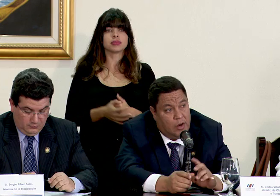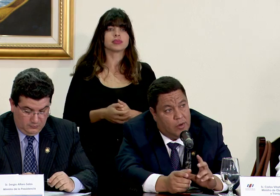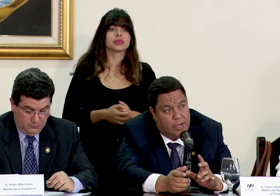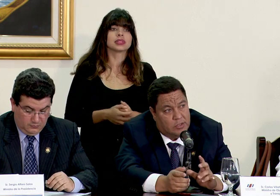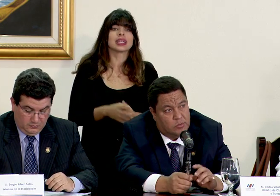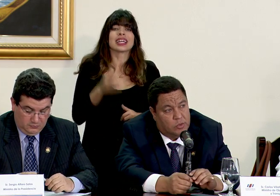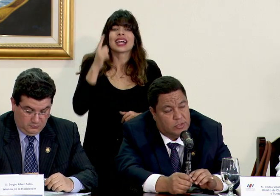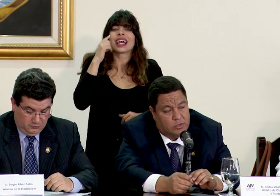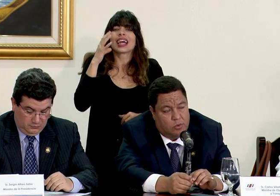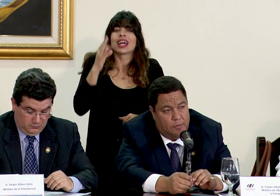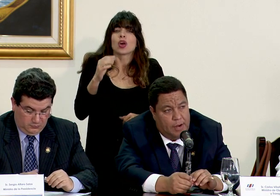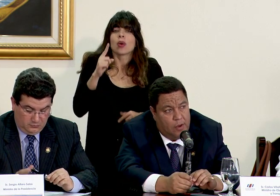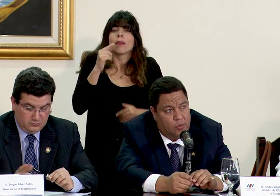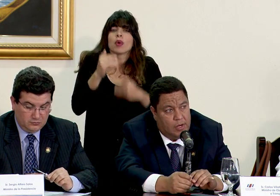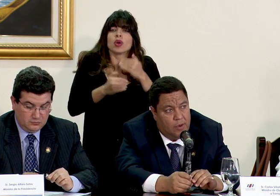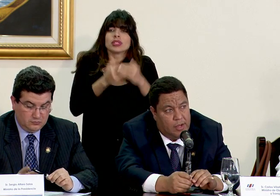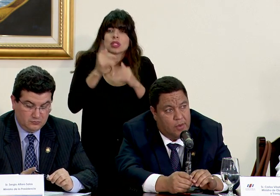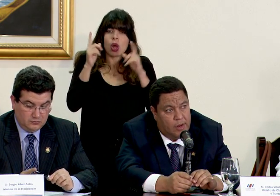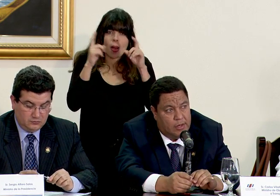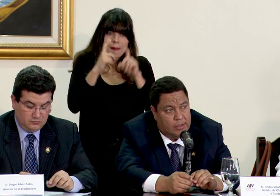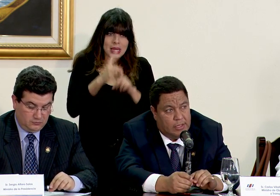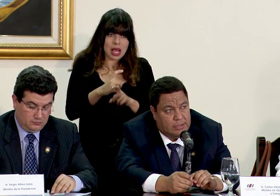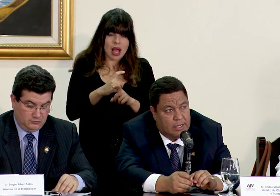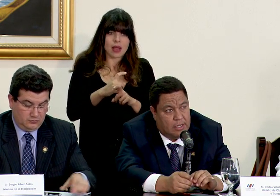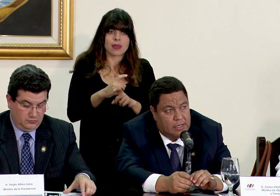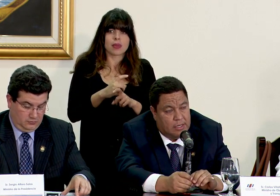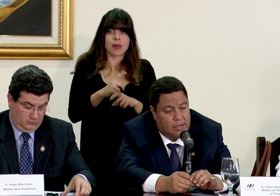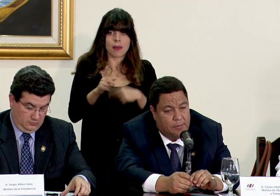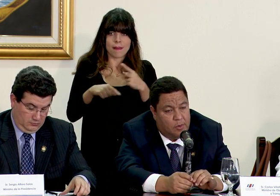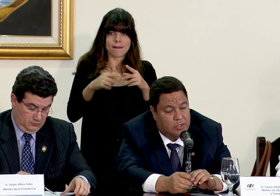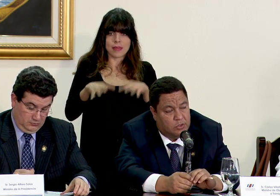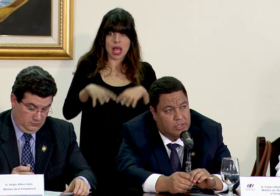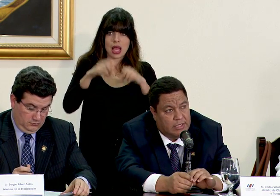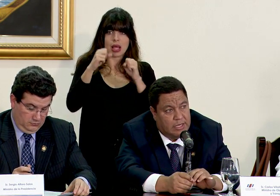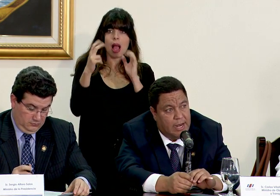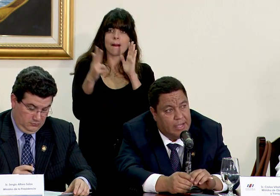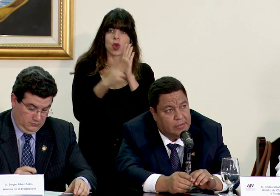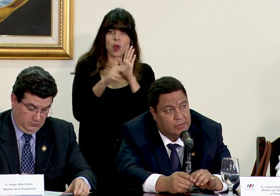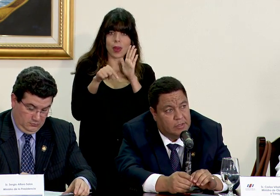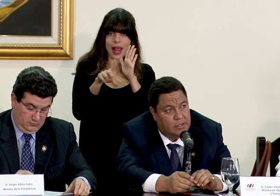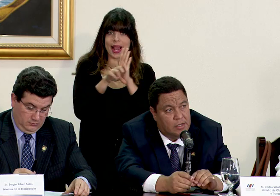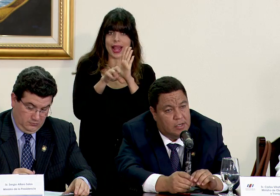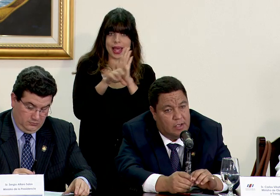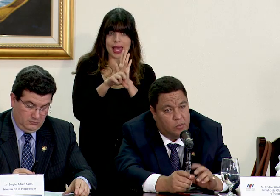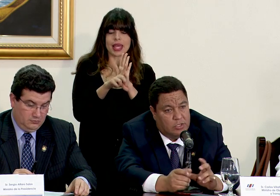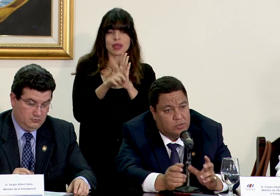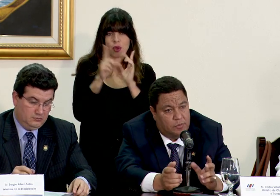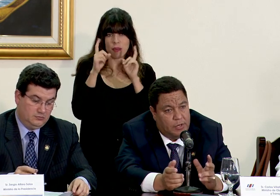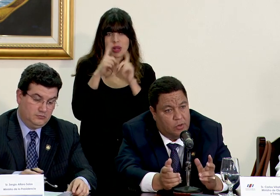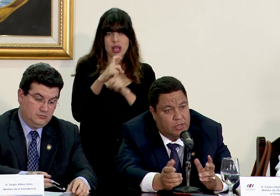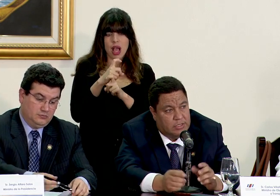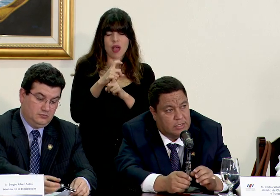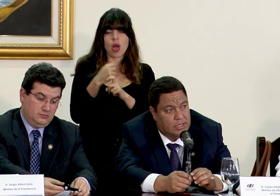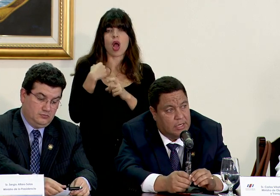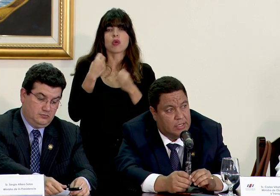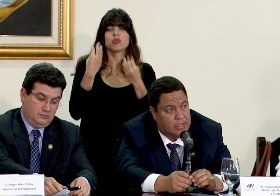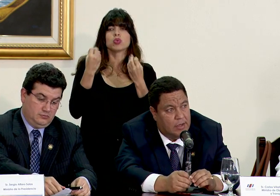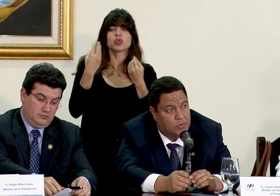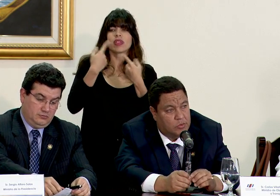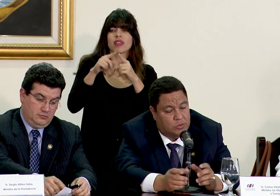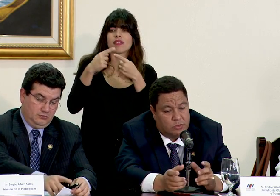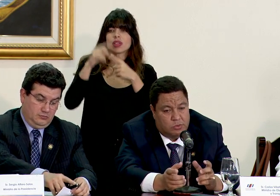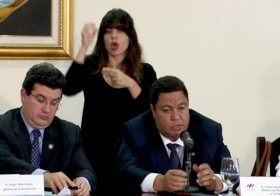creo que es un proceso complejo el que va a llevar la aprobación de esa ley hay muchas opiniones